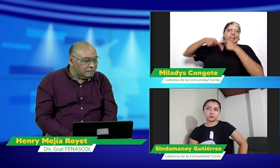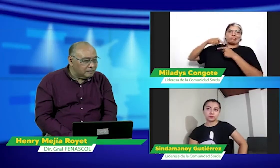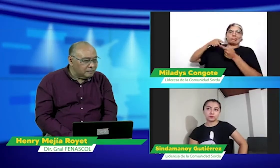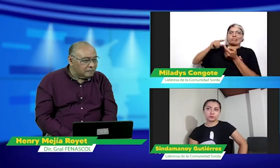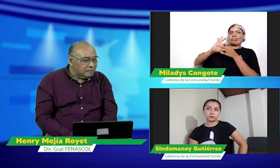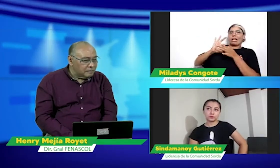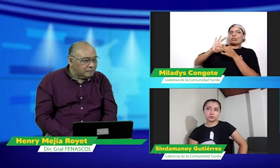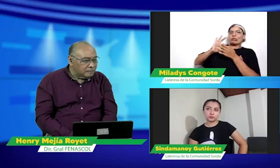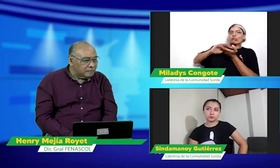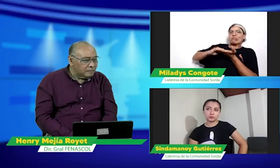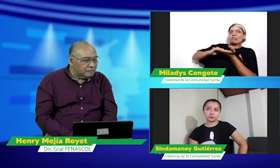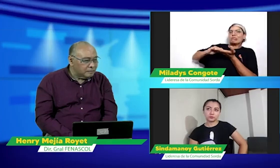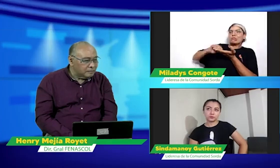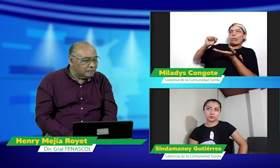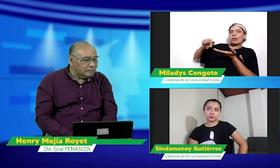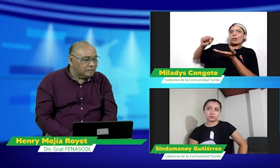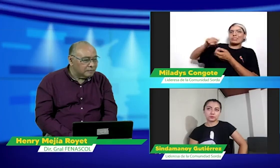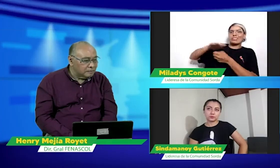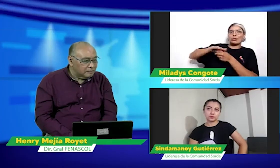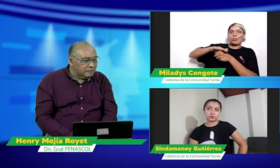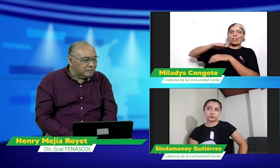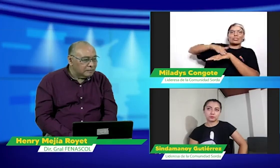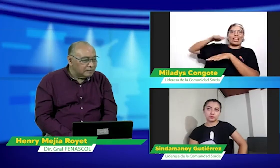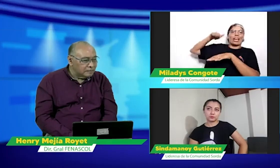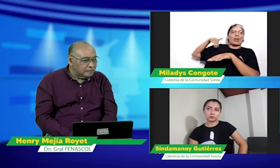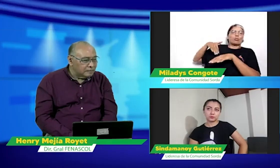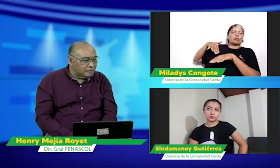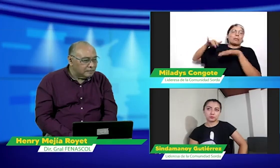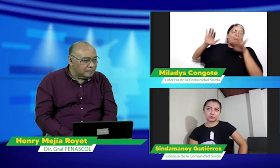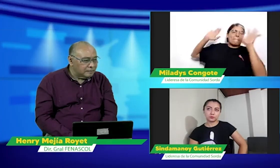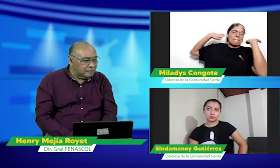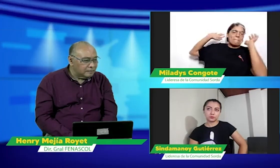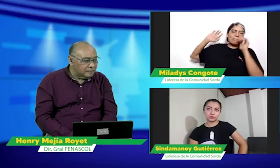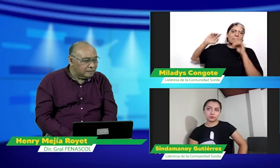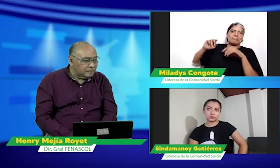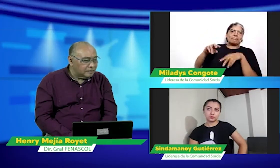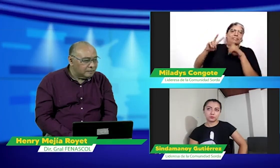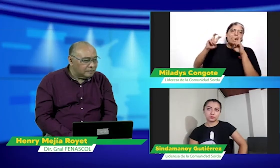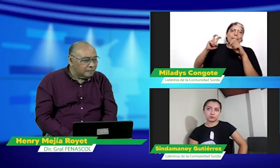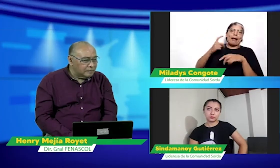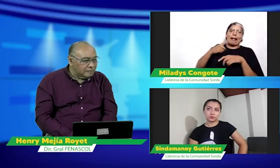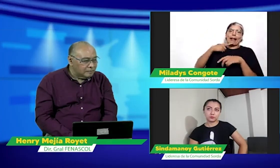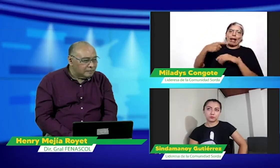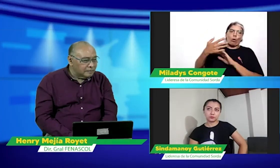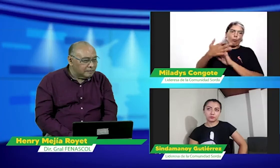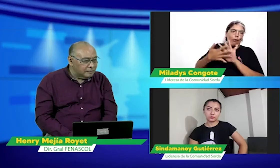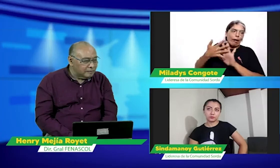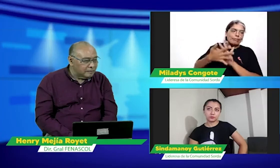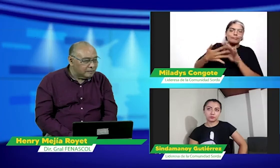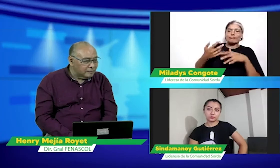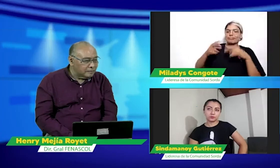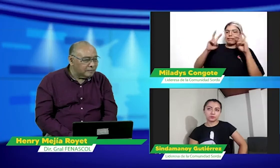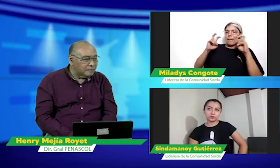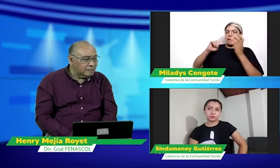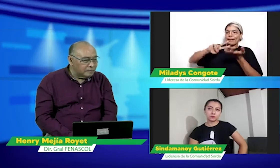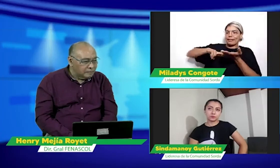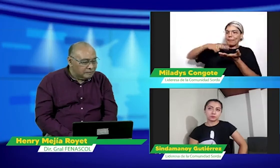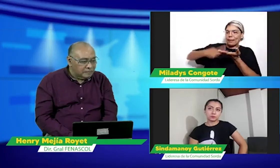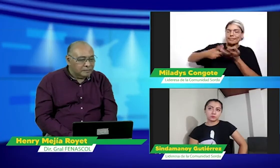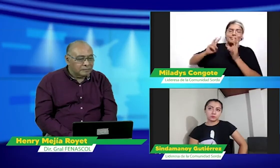necesitamos que FENASCOL resuelva esas situaciones que anteceden a la actualidad